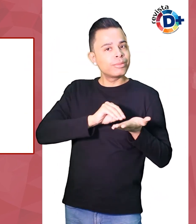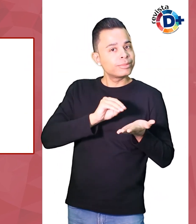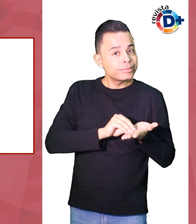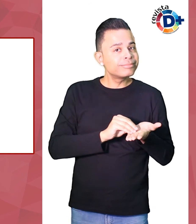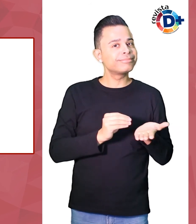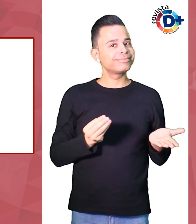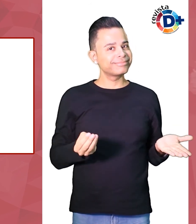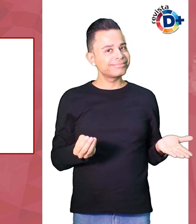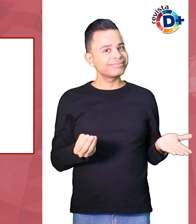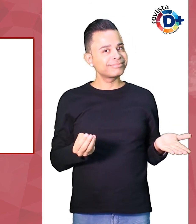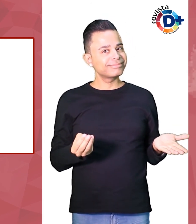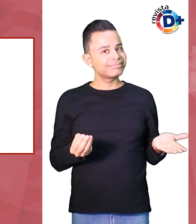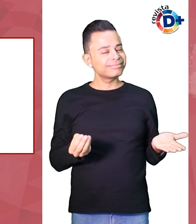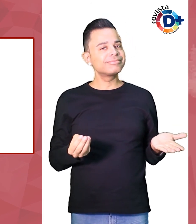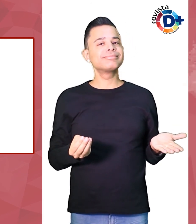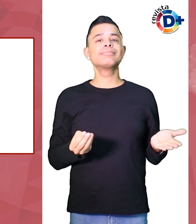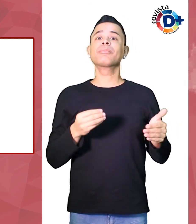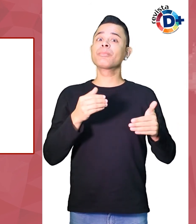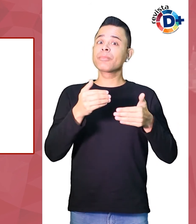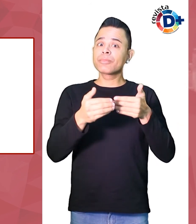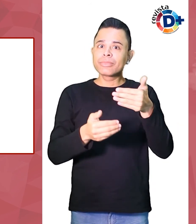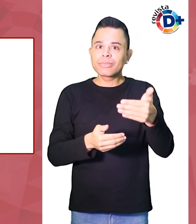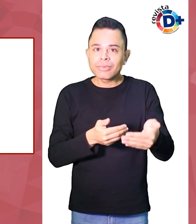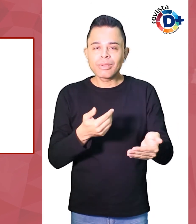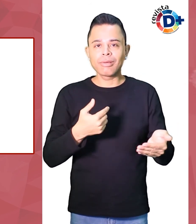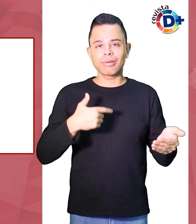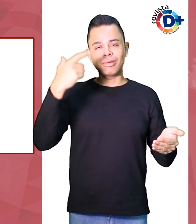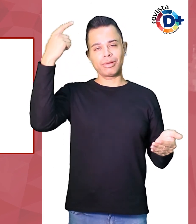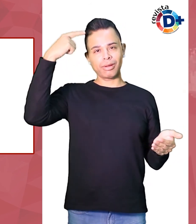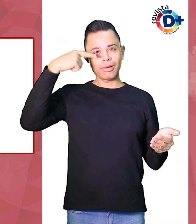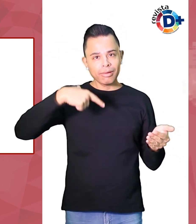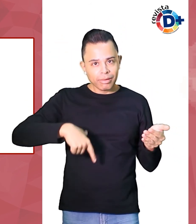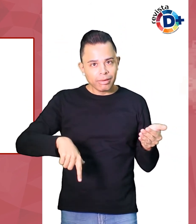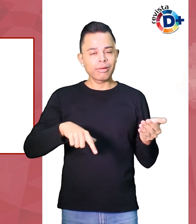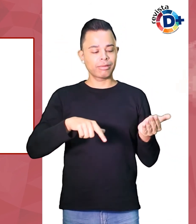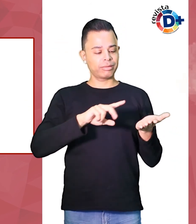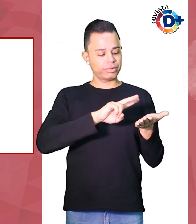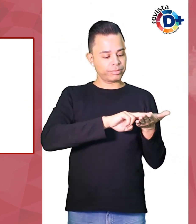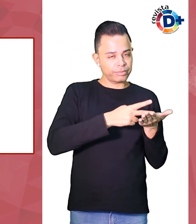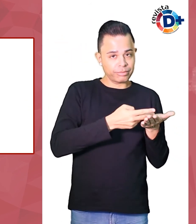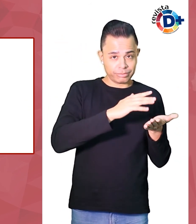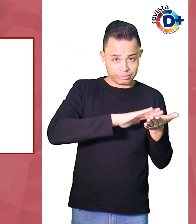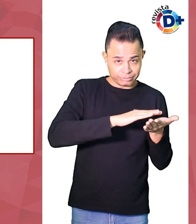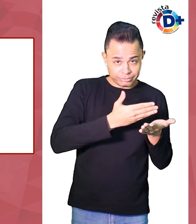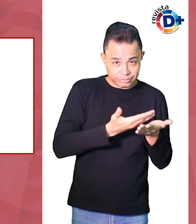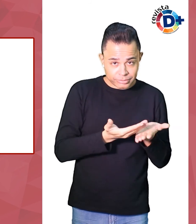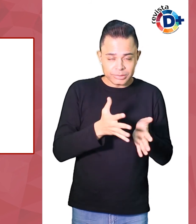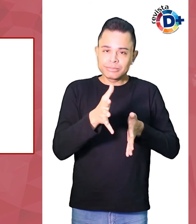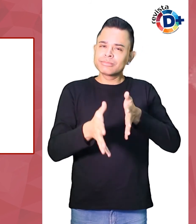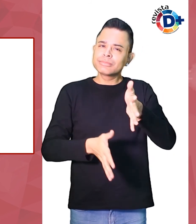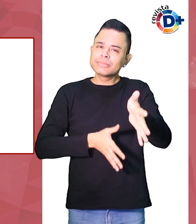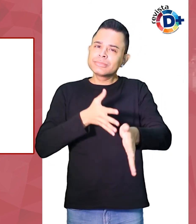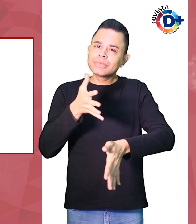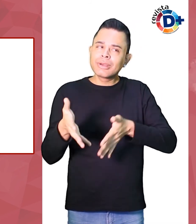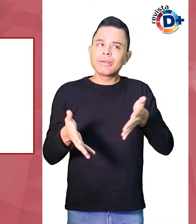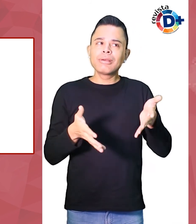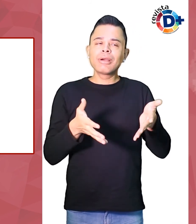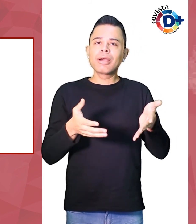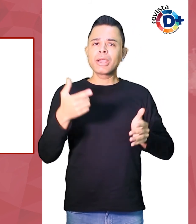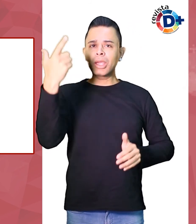Assim aos poucos o tradutor intérprete de língua de sinais vai construindo a sua identidade profissional